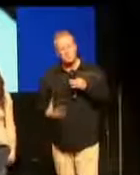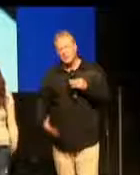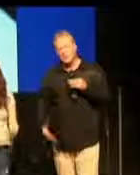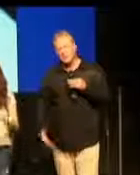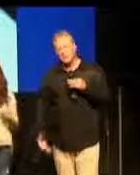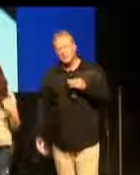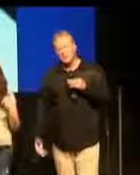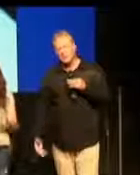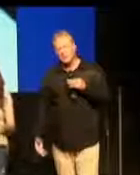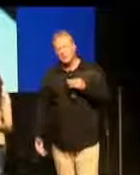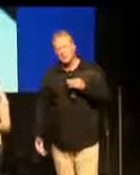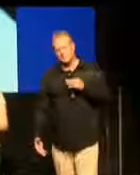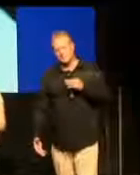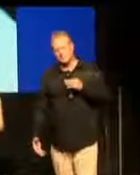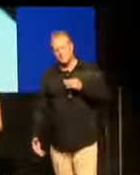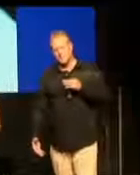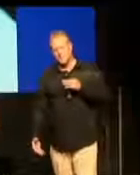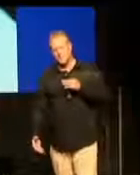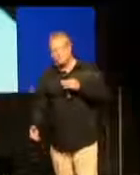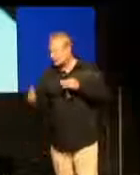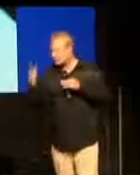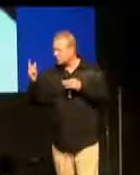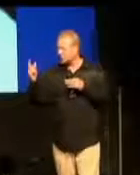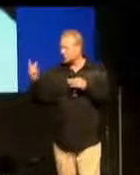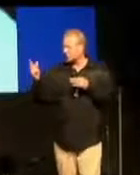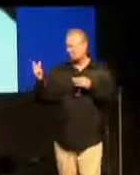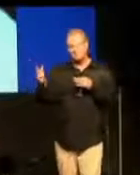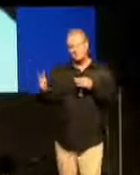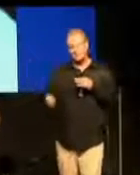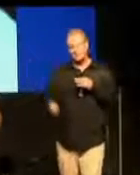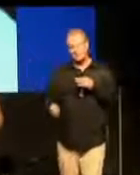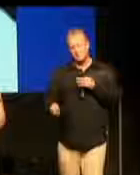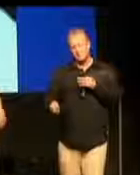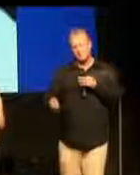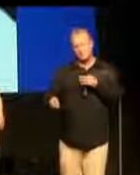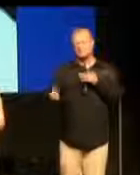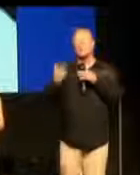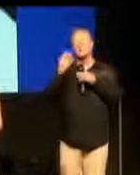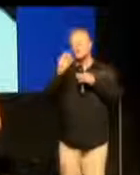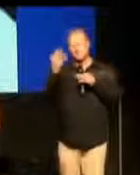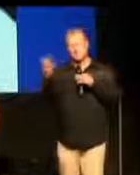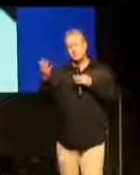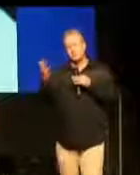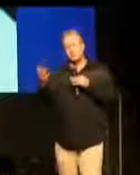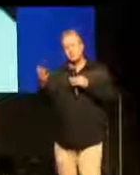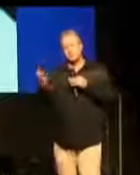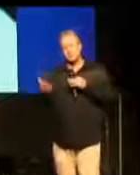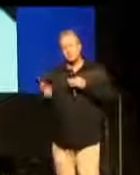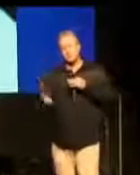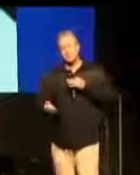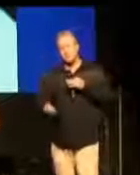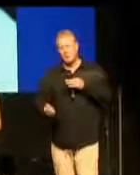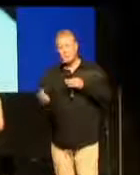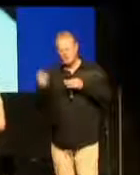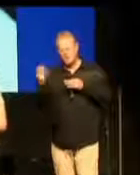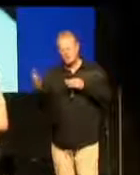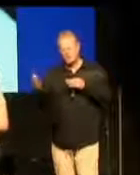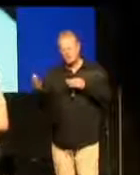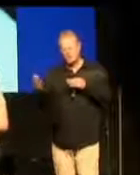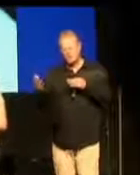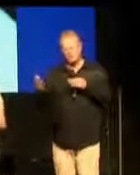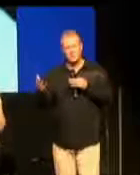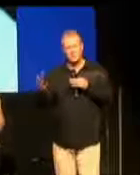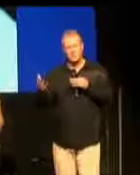mir all meine Sünden vergeben kannst, dann vergebe ich auch diesen Männern. Ich werde sie auch nicht anfassen.